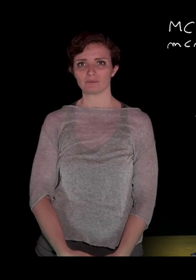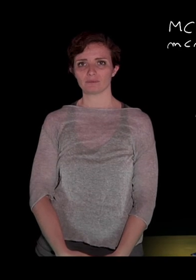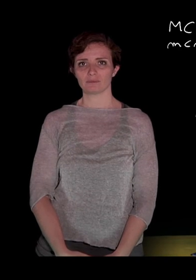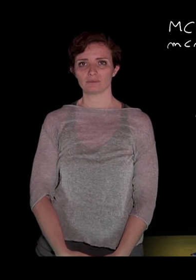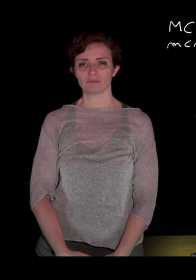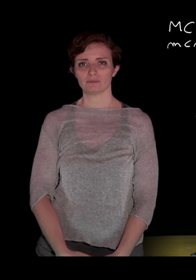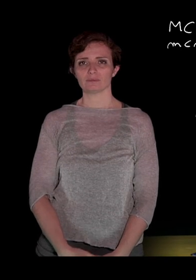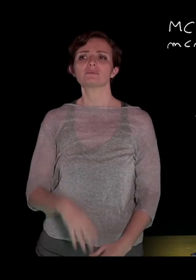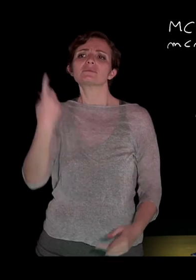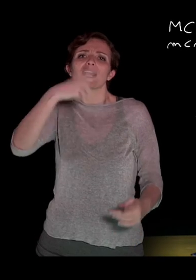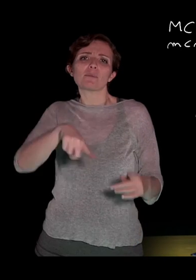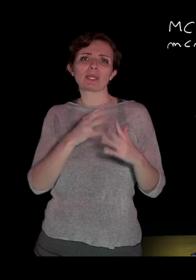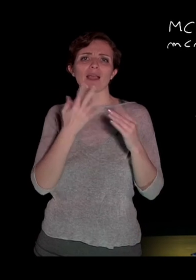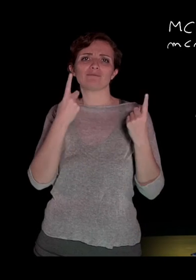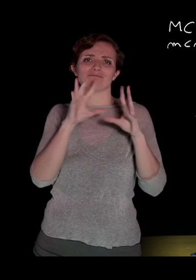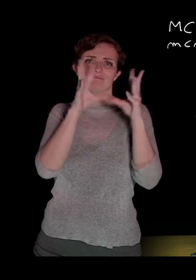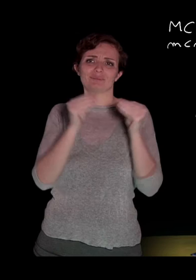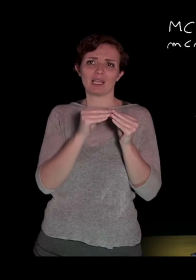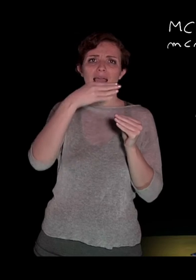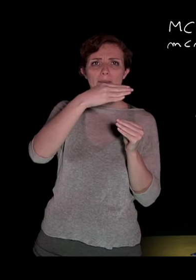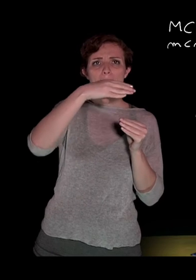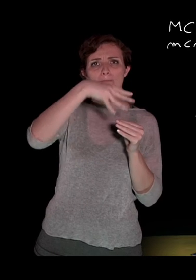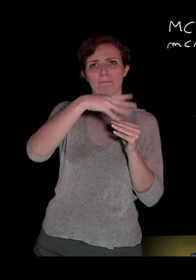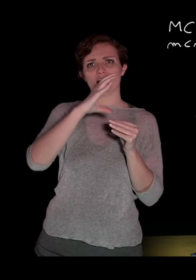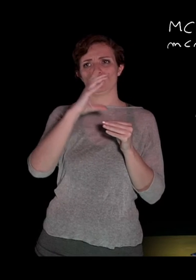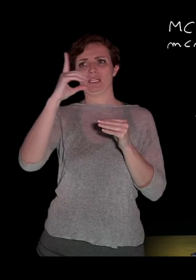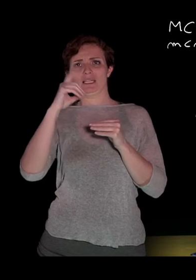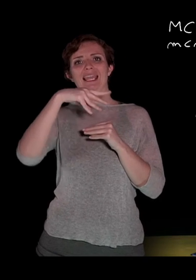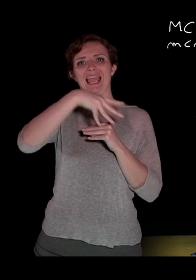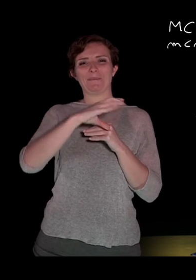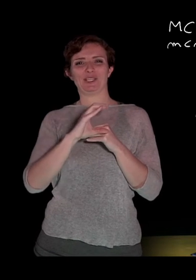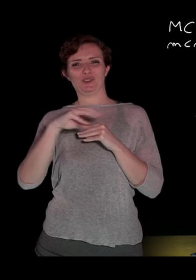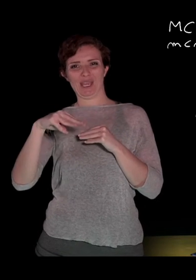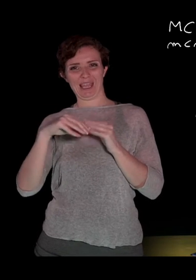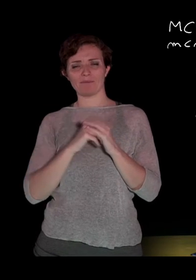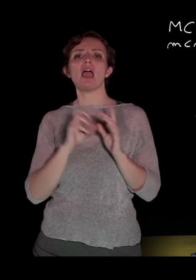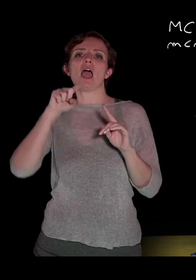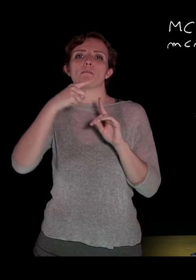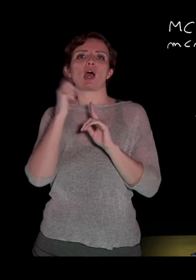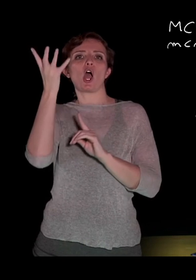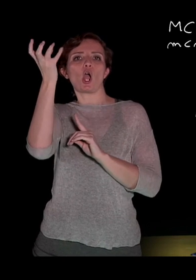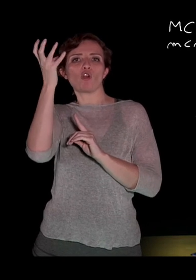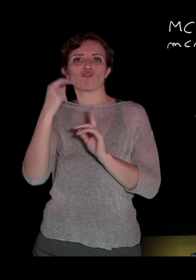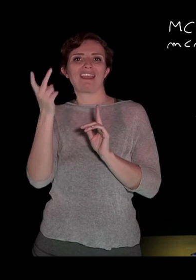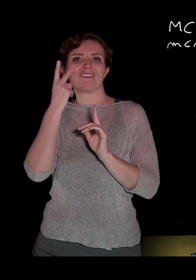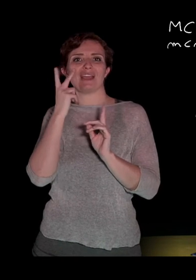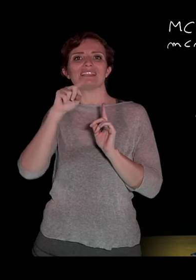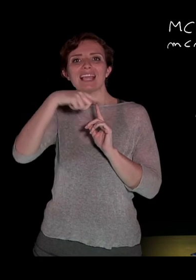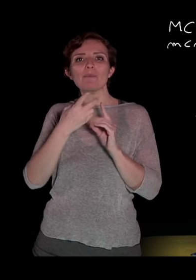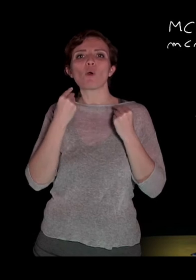E questo è qua ciò che riguarda il massimo comundivisore e il minimo multiplo. Concetti fondamentali vedremo poi applicati sia alla scomposizione che alle frazioni